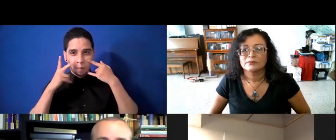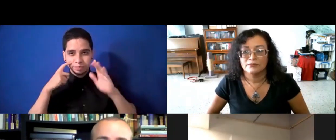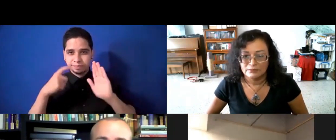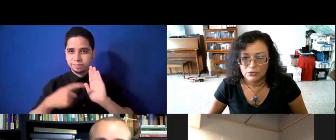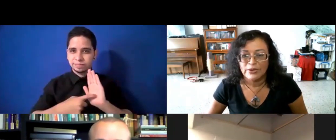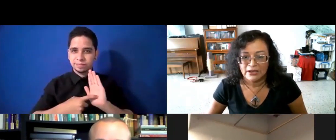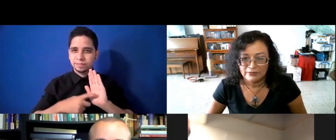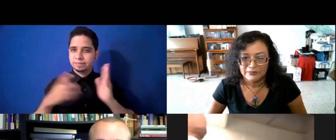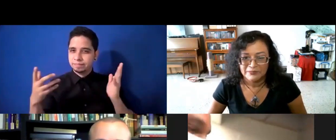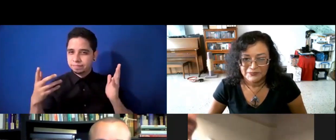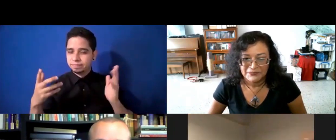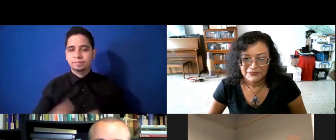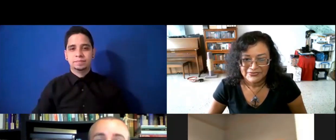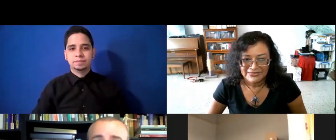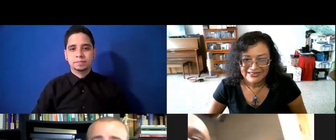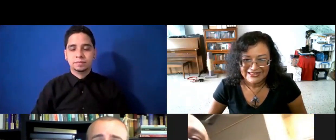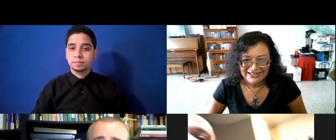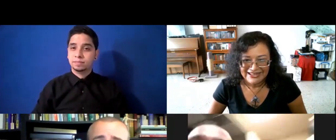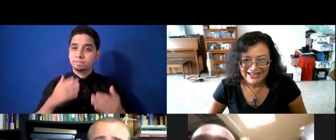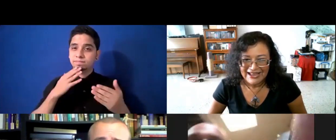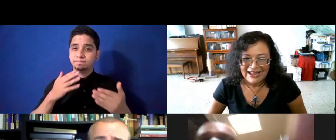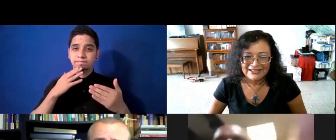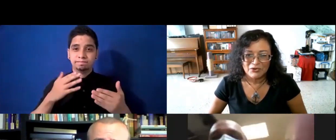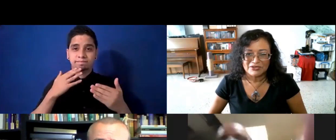así que, bien, debe ser, chicas, vamos,